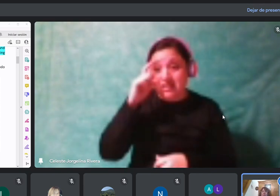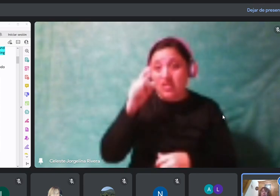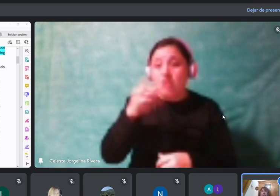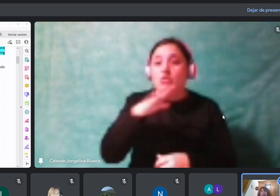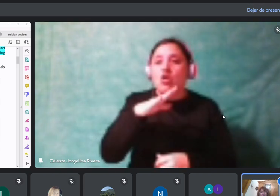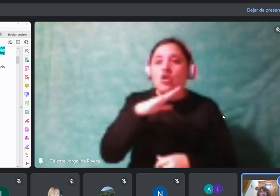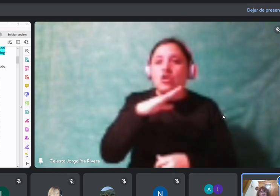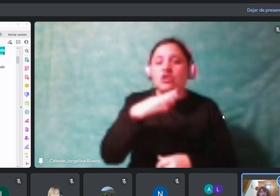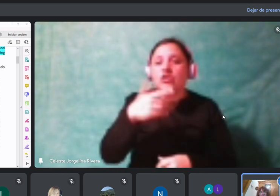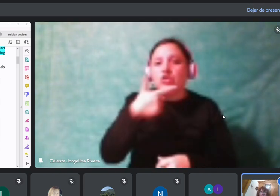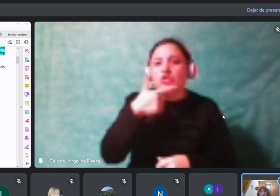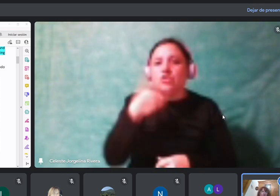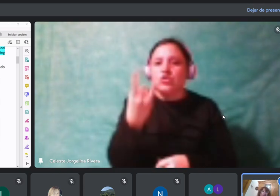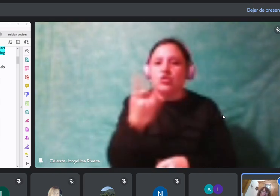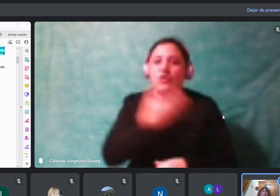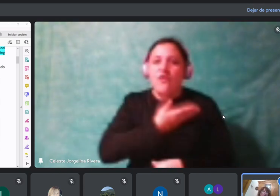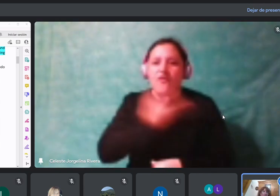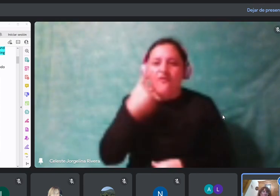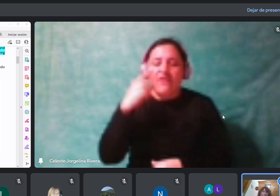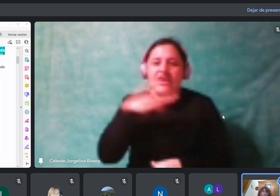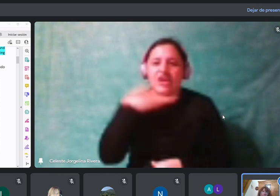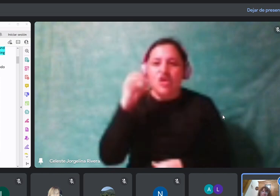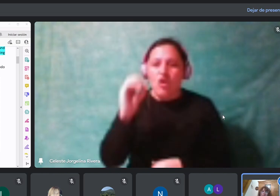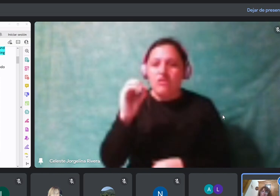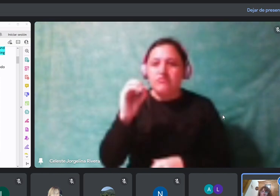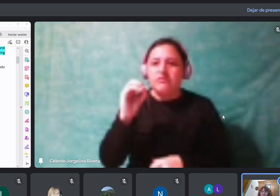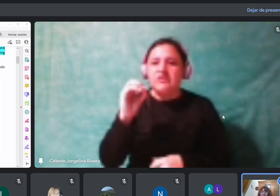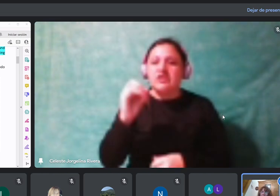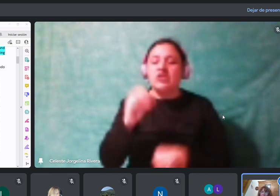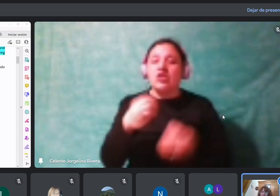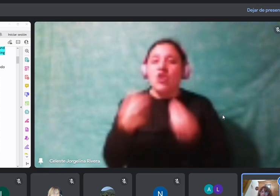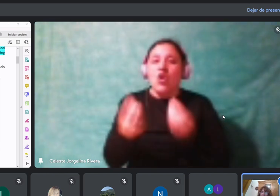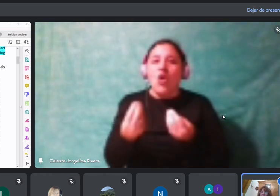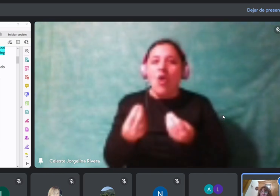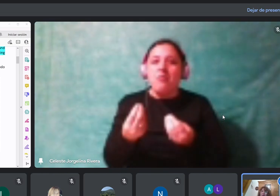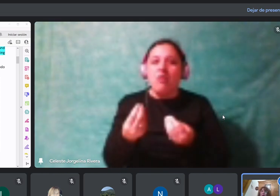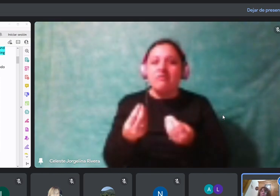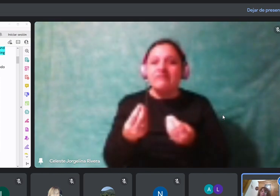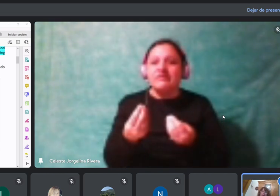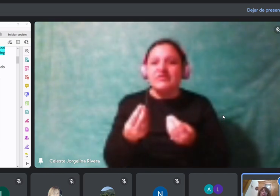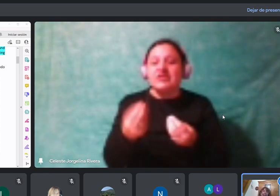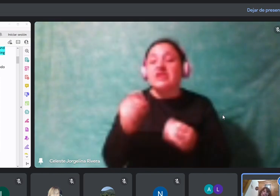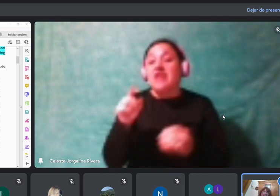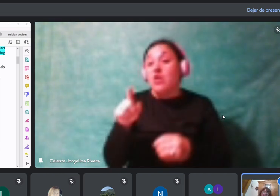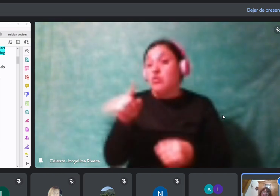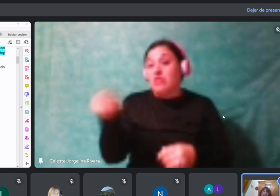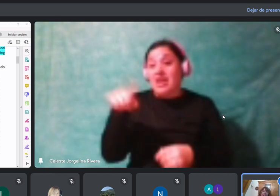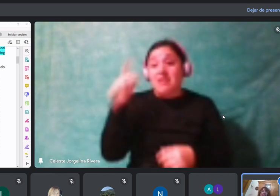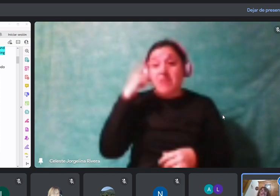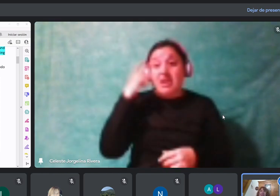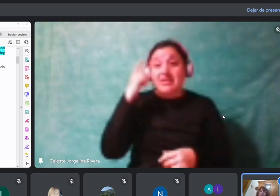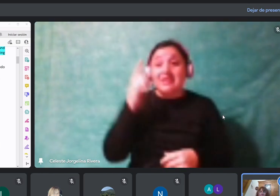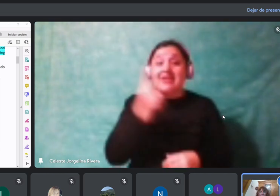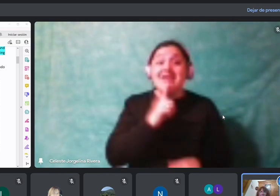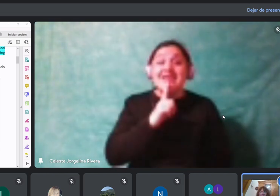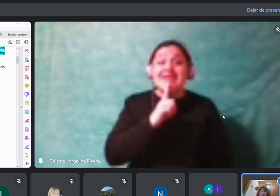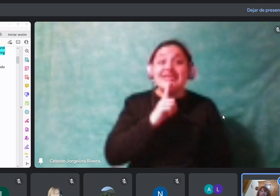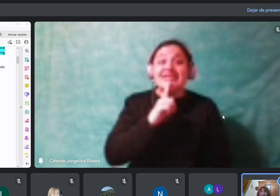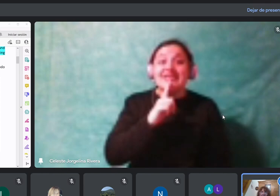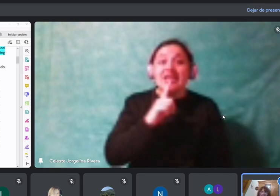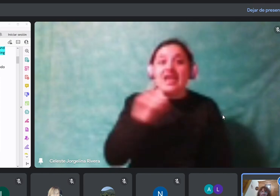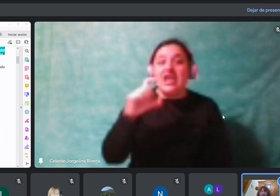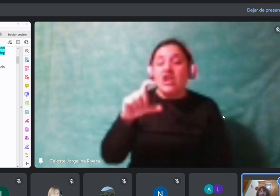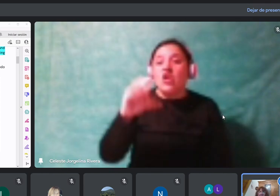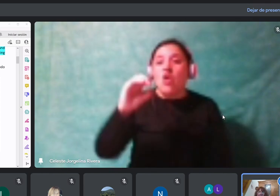communication. Si hubiese sido tion, hubiese sido el sustantivo. Communicate es el verbo. Ese